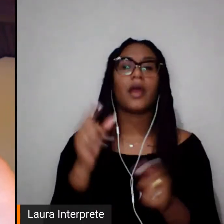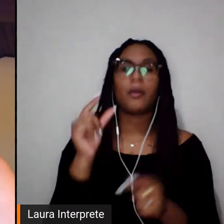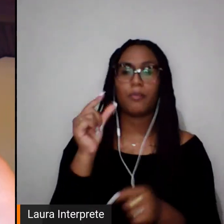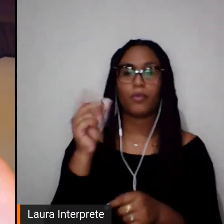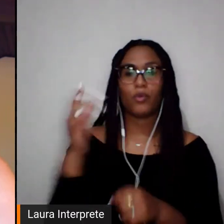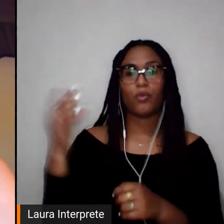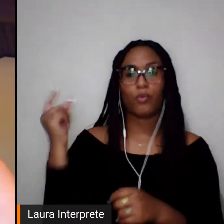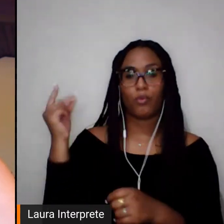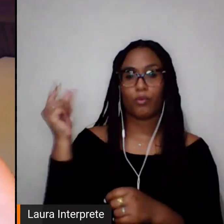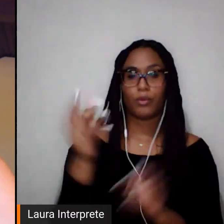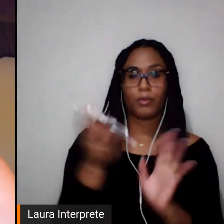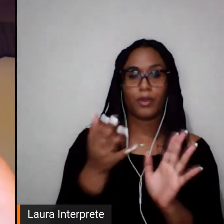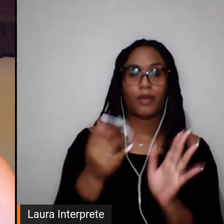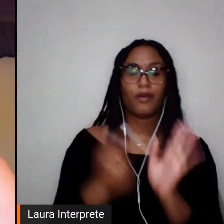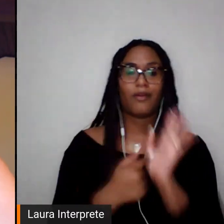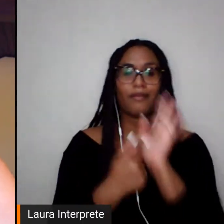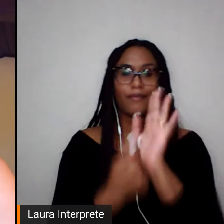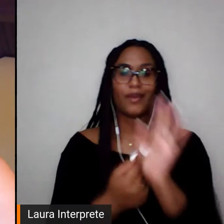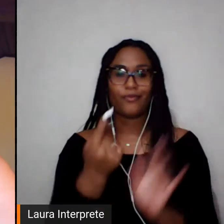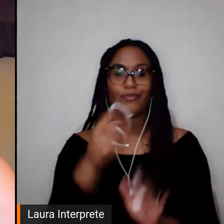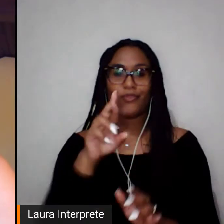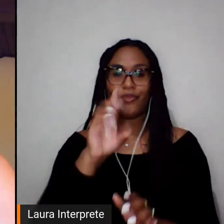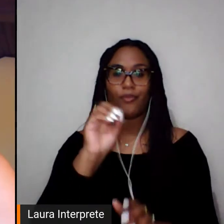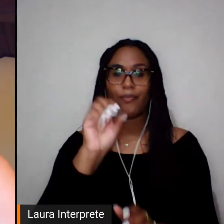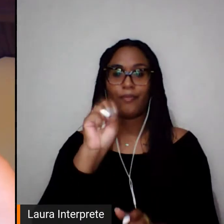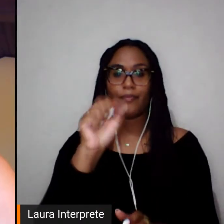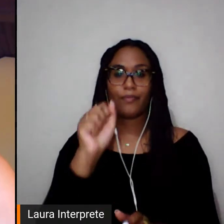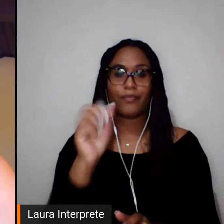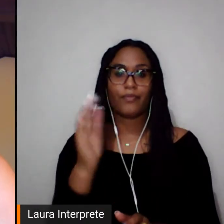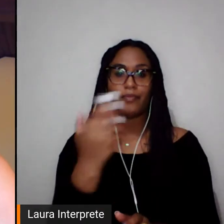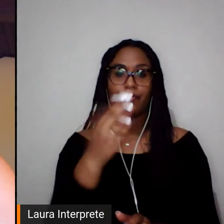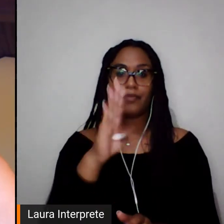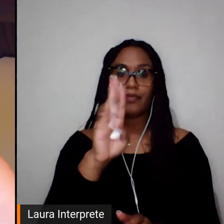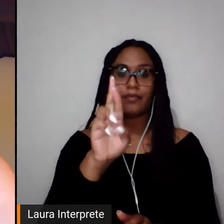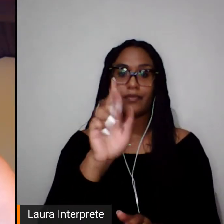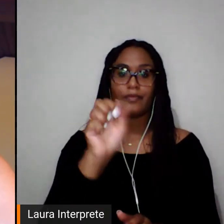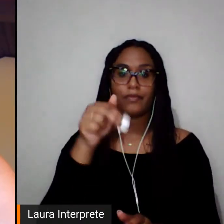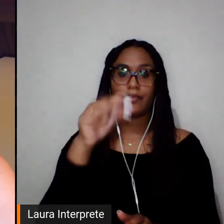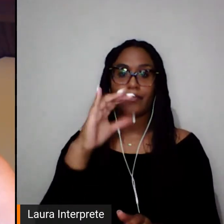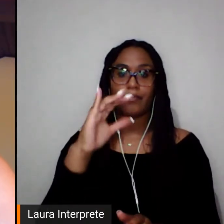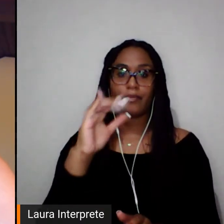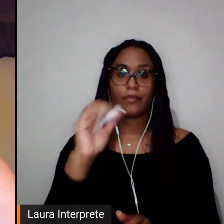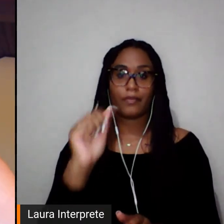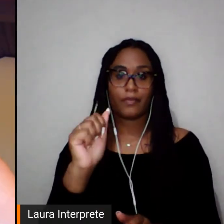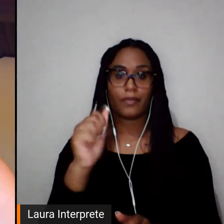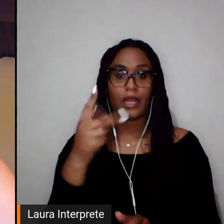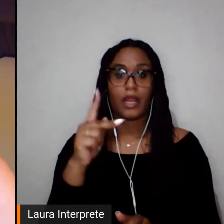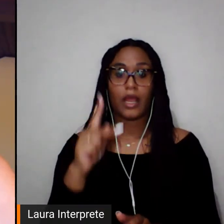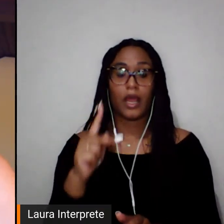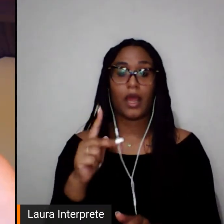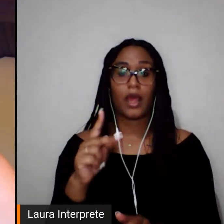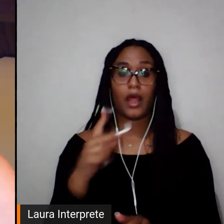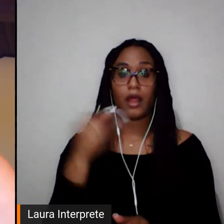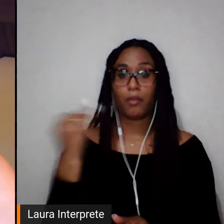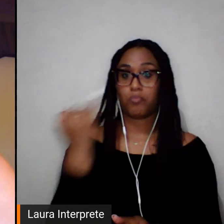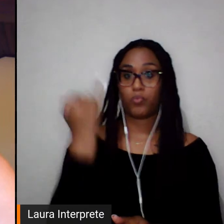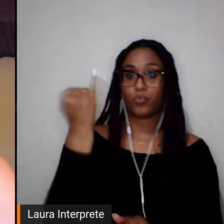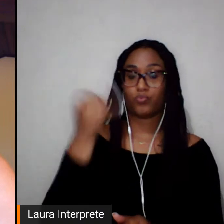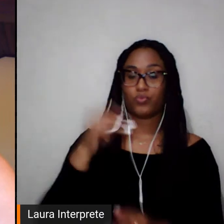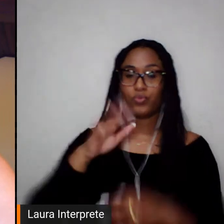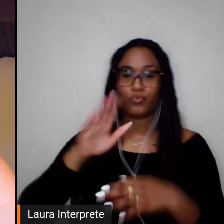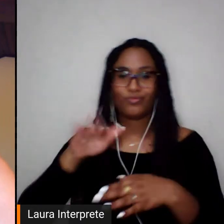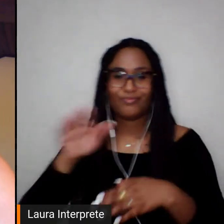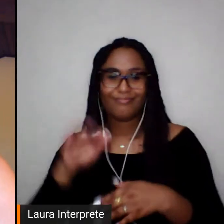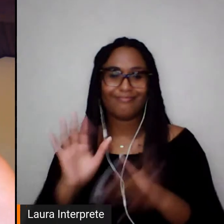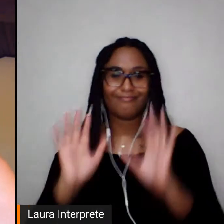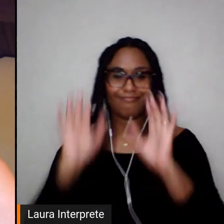exposição sobre o Rosa Branca, Rosa Branca que foi uma pessoa muito importante para o basquete brasileiro, e